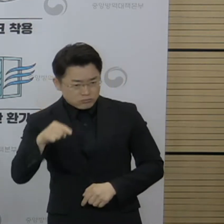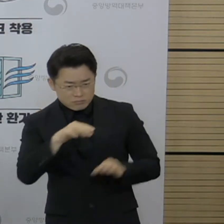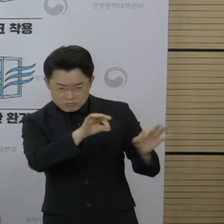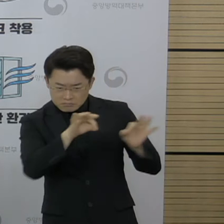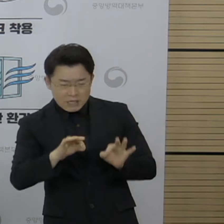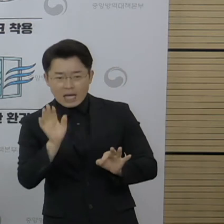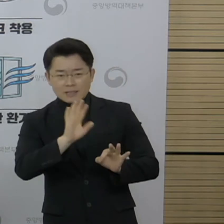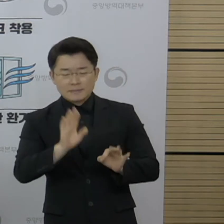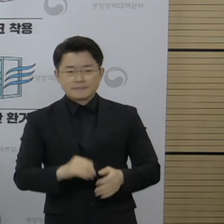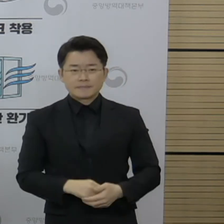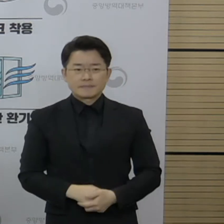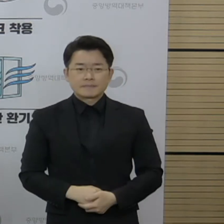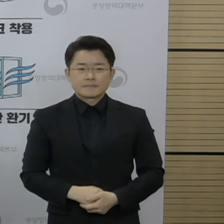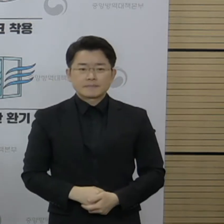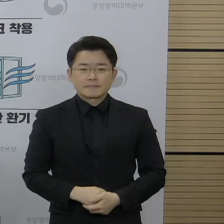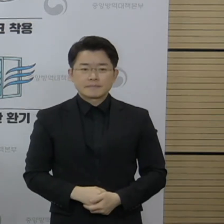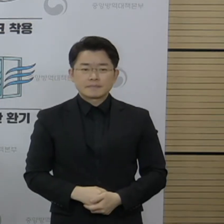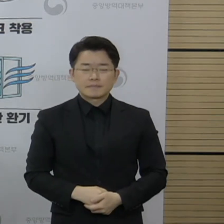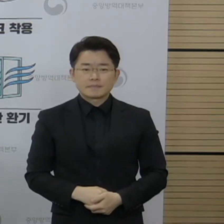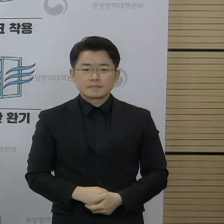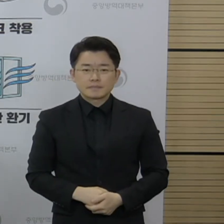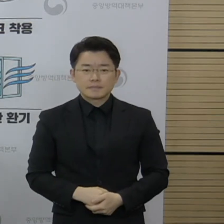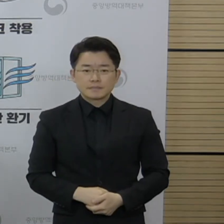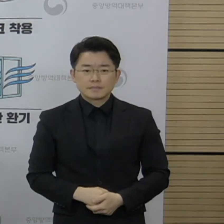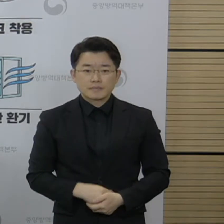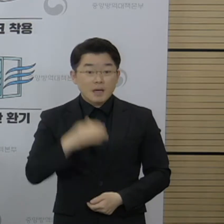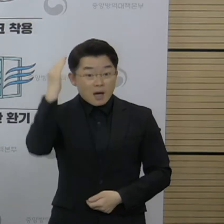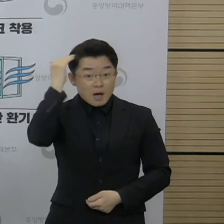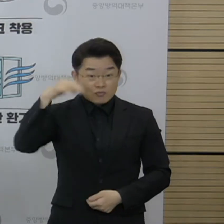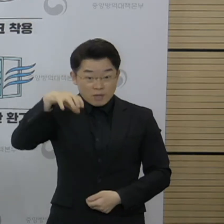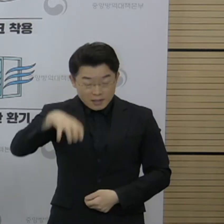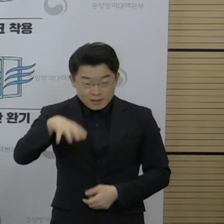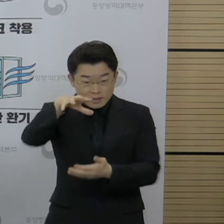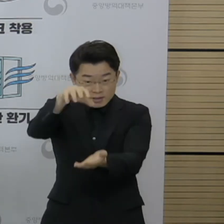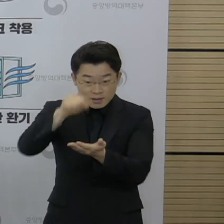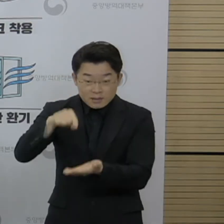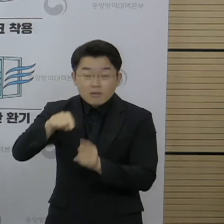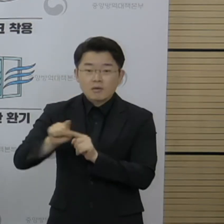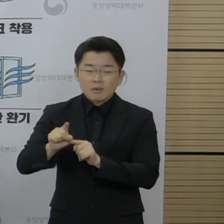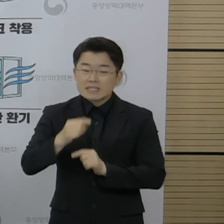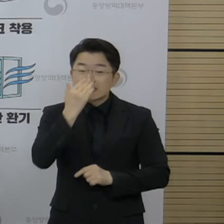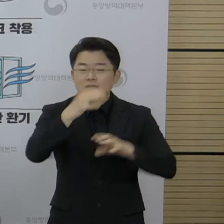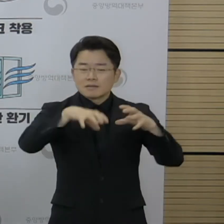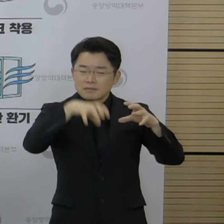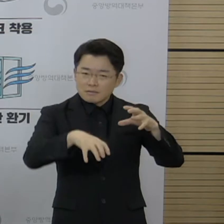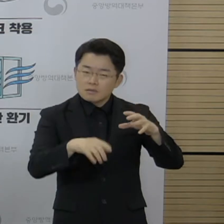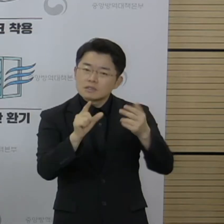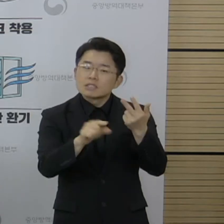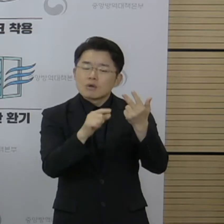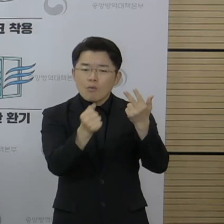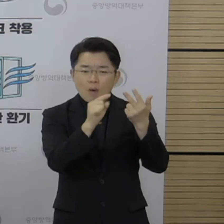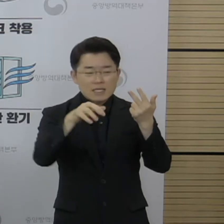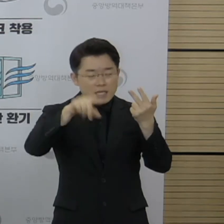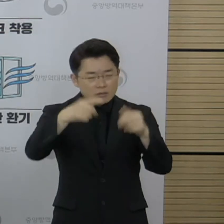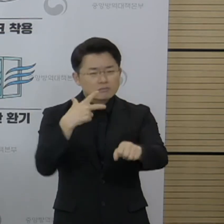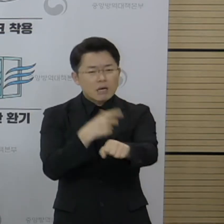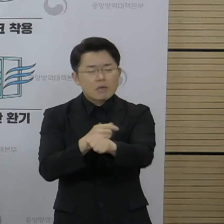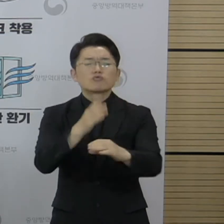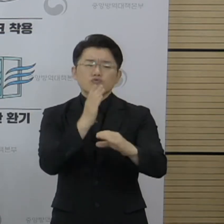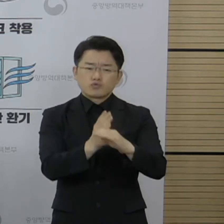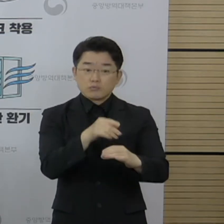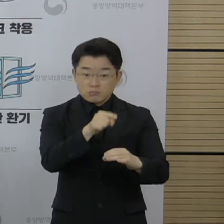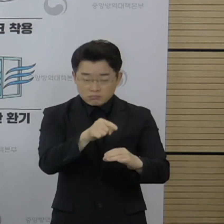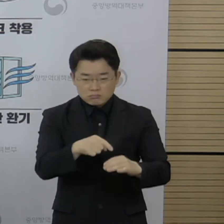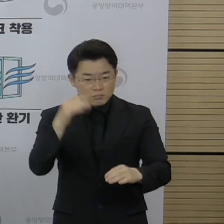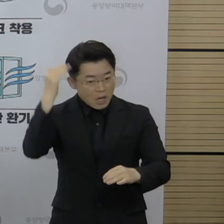말씀드린 대로 우리나라에 교환되는 백신은 이스라엘에서 현재 사용되고 치료를 접종해 사용되고 있는 백신으로 품질의